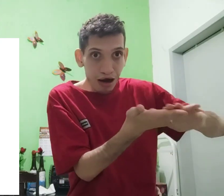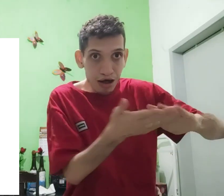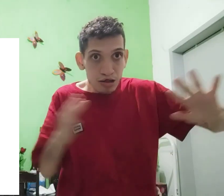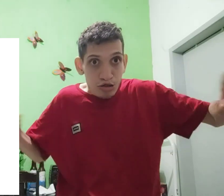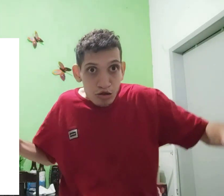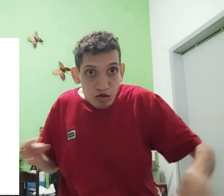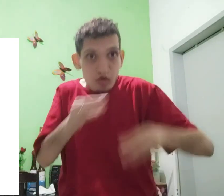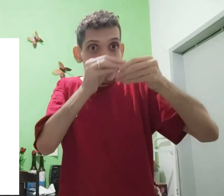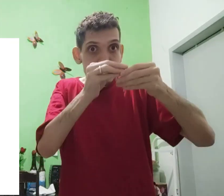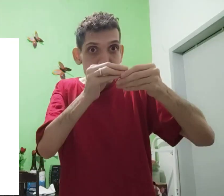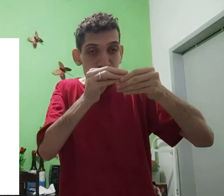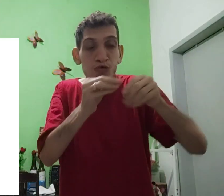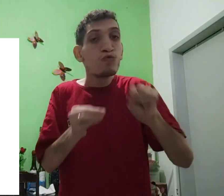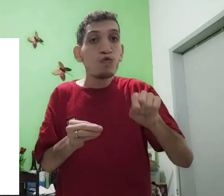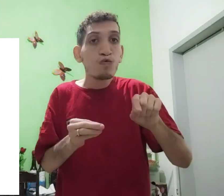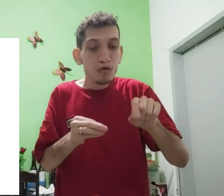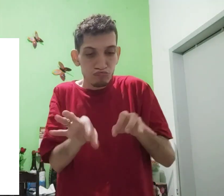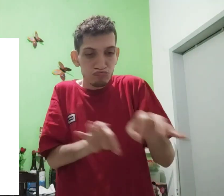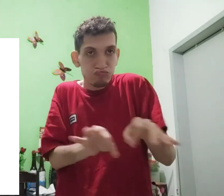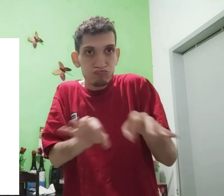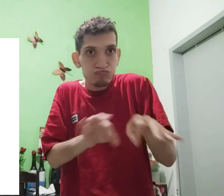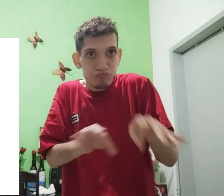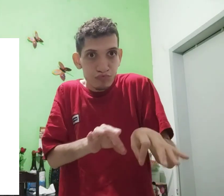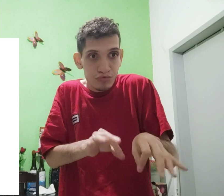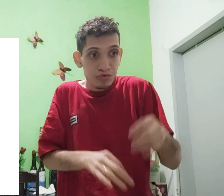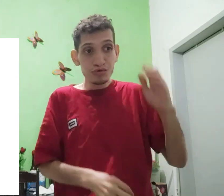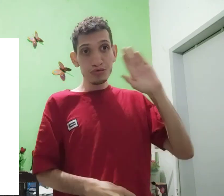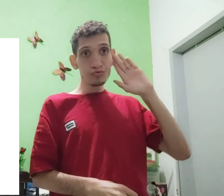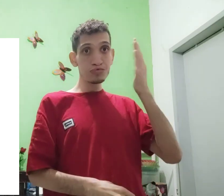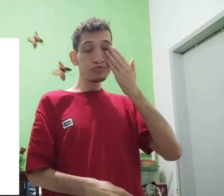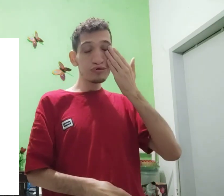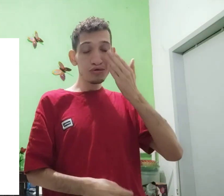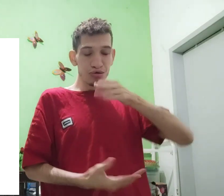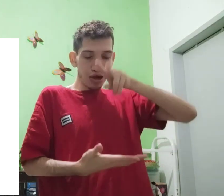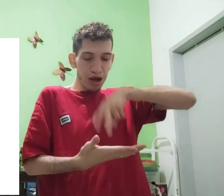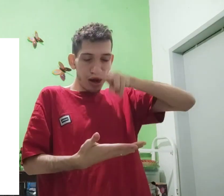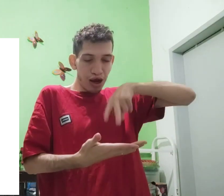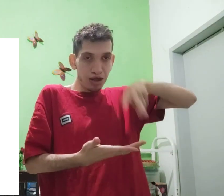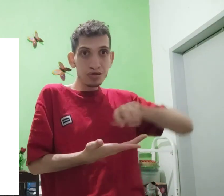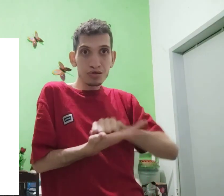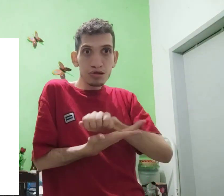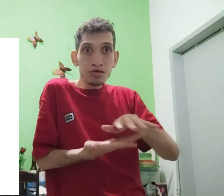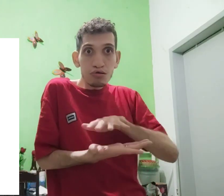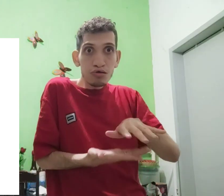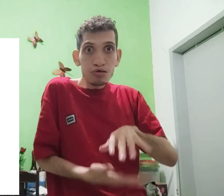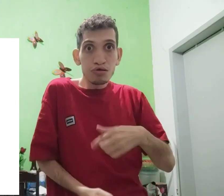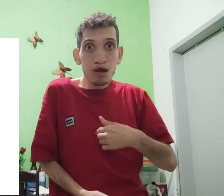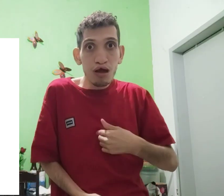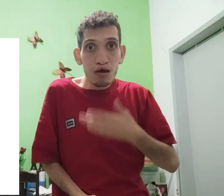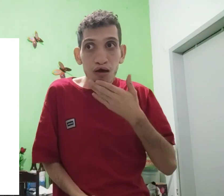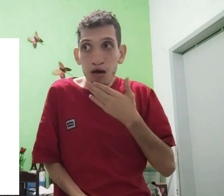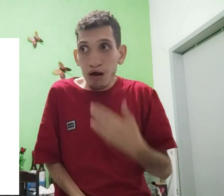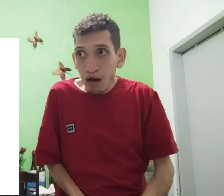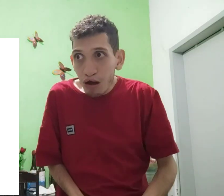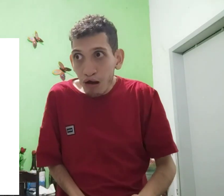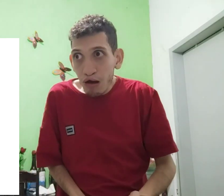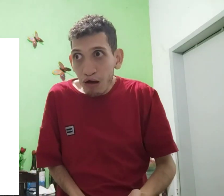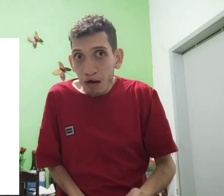línguas e braille, uma junção, um projeto para surdo-cegos, escrever em